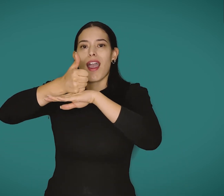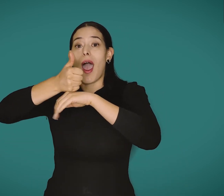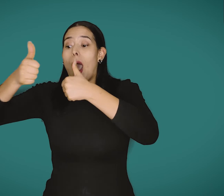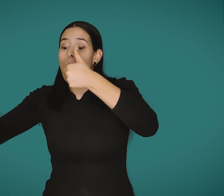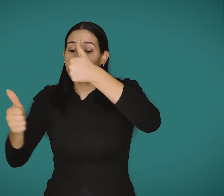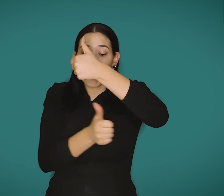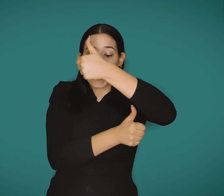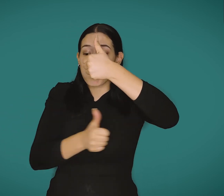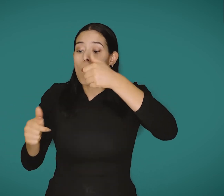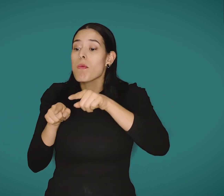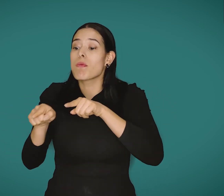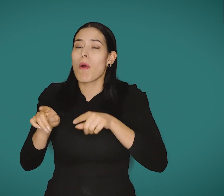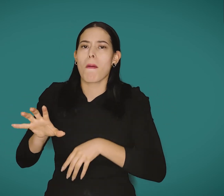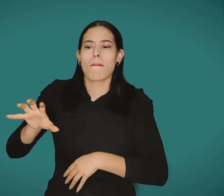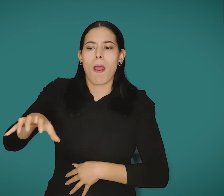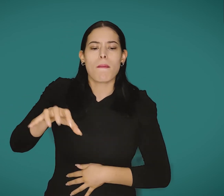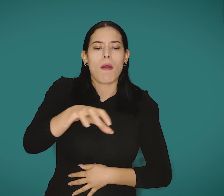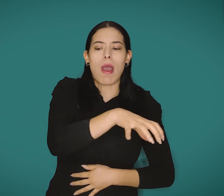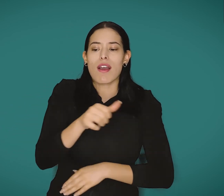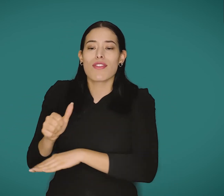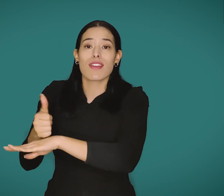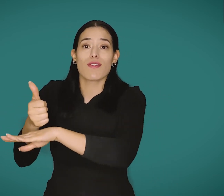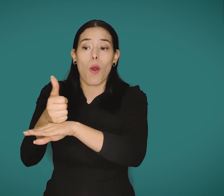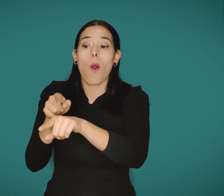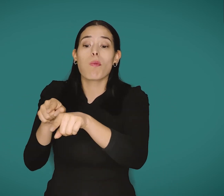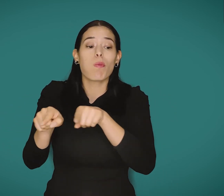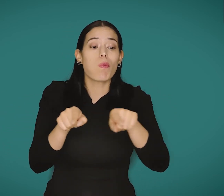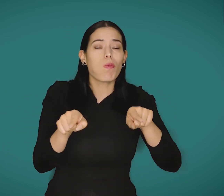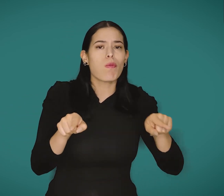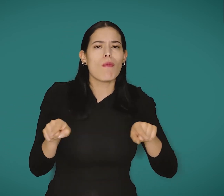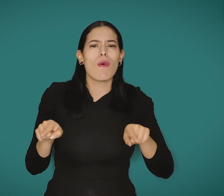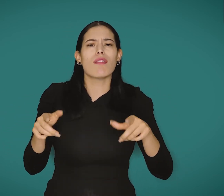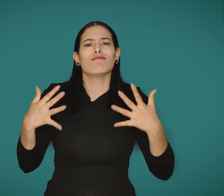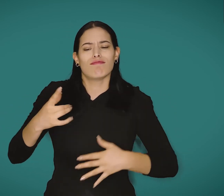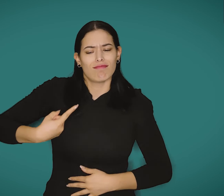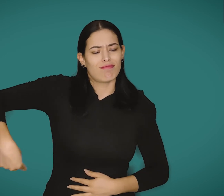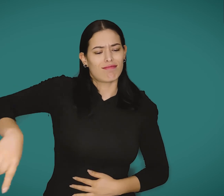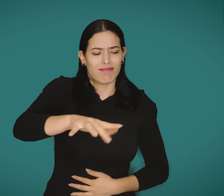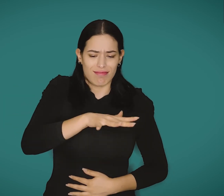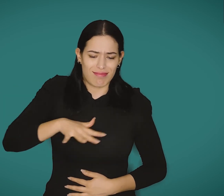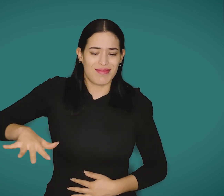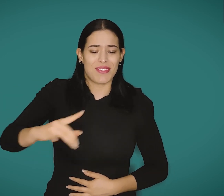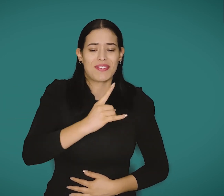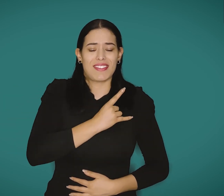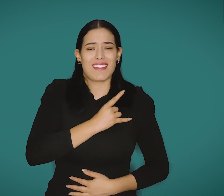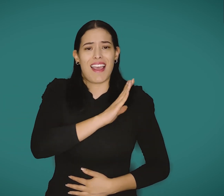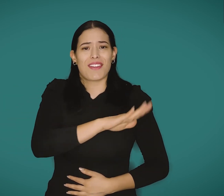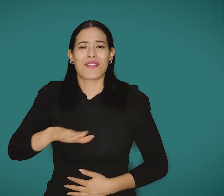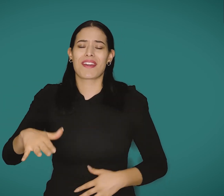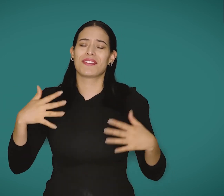universitaria, queremos resaltar que nos sentimos muy orgullosos de que tú, con tus